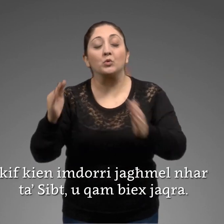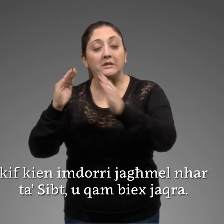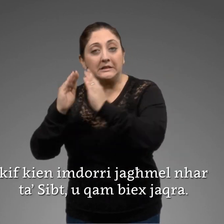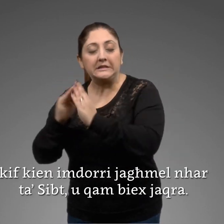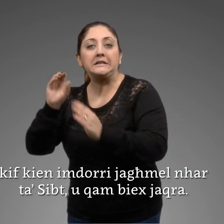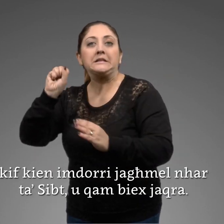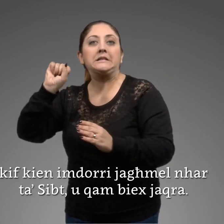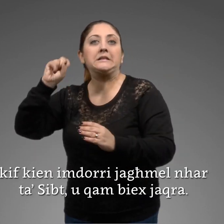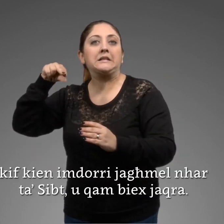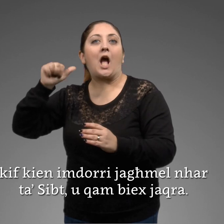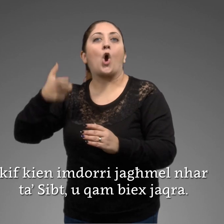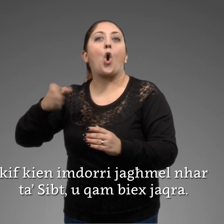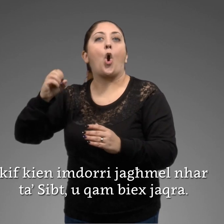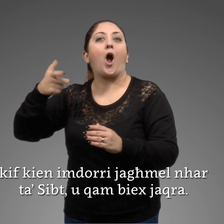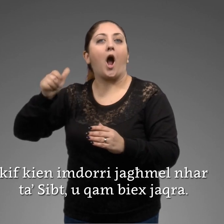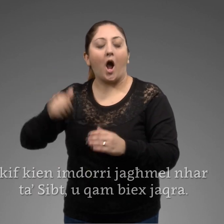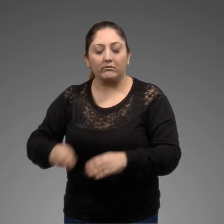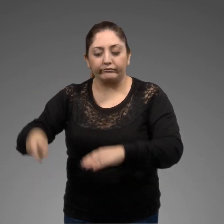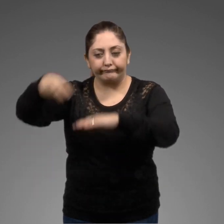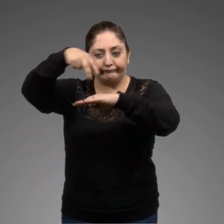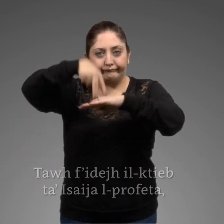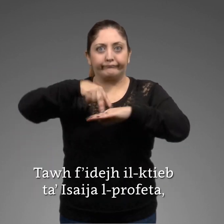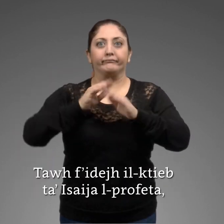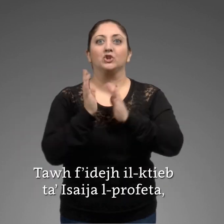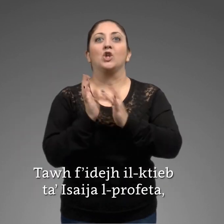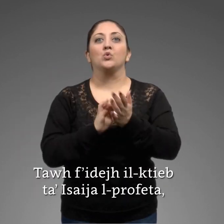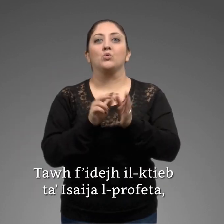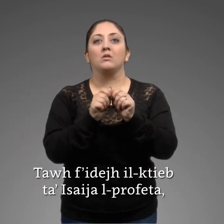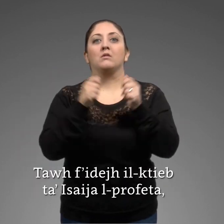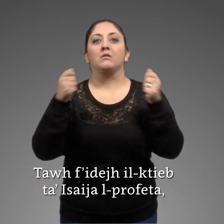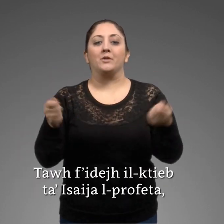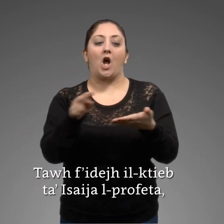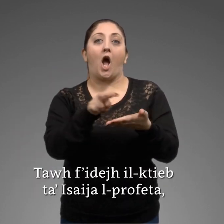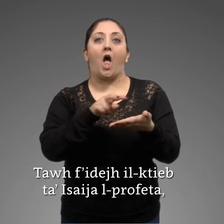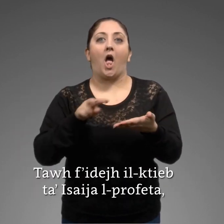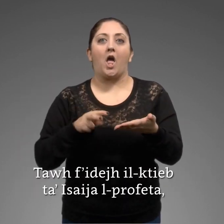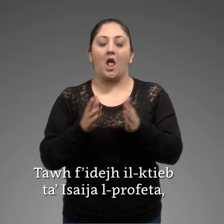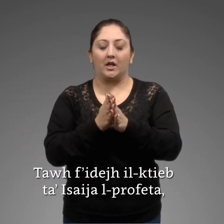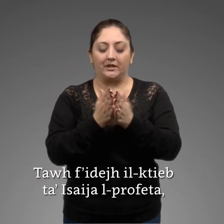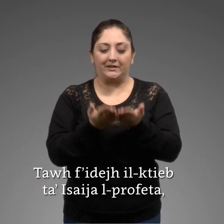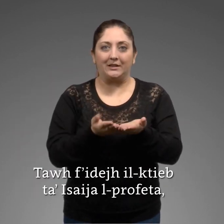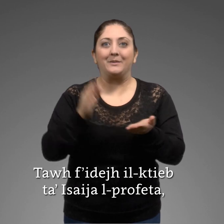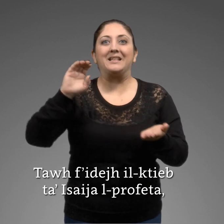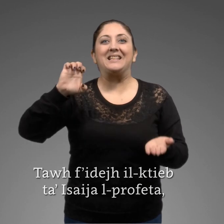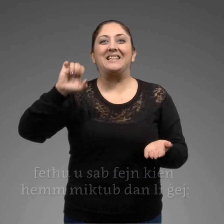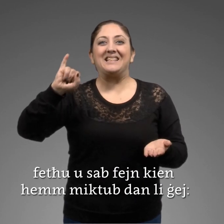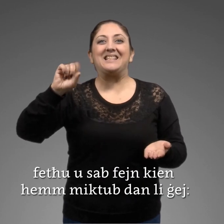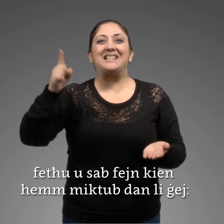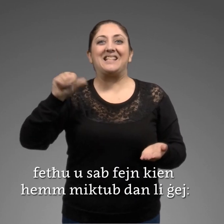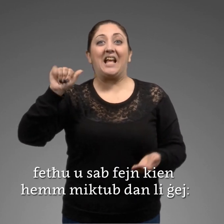-narta sipt u għamb bix-sjaqra taħħ fideħ il-ktib ta' izajijja l-profeta fetħu